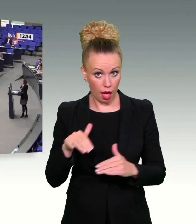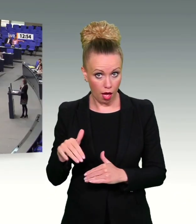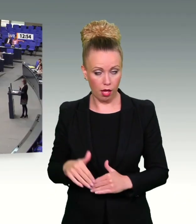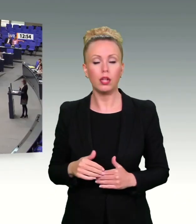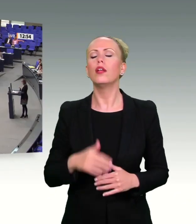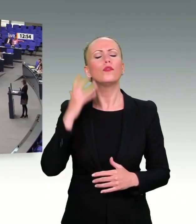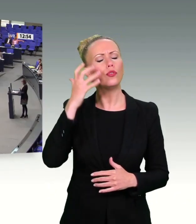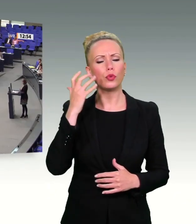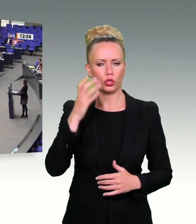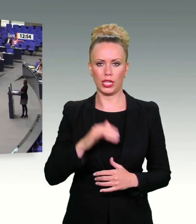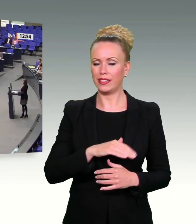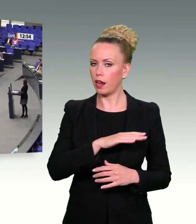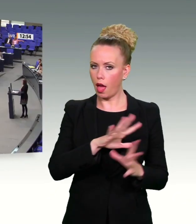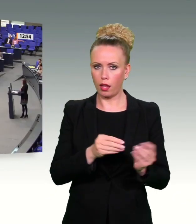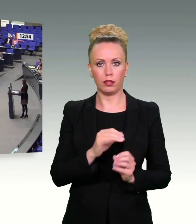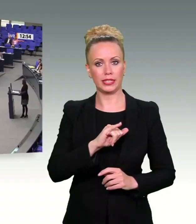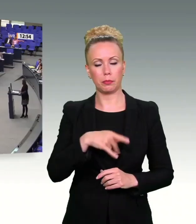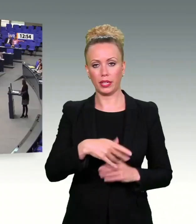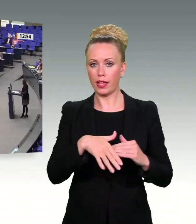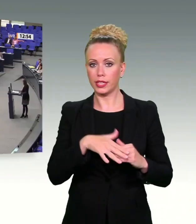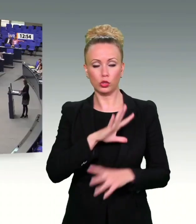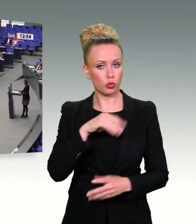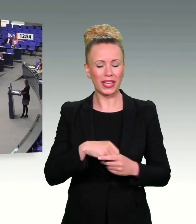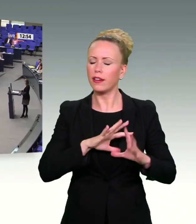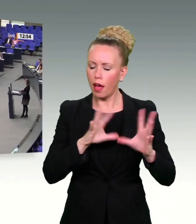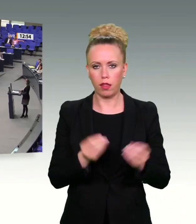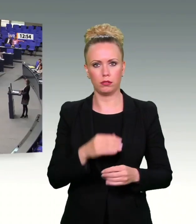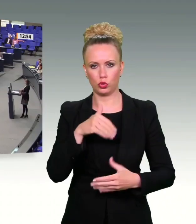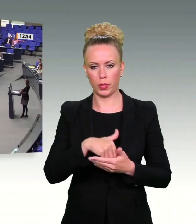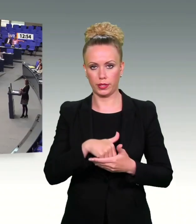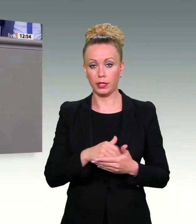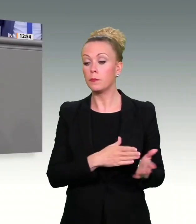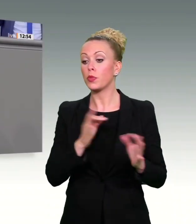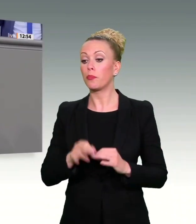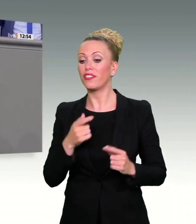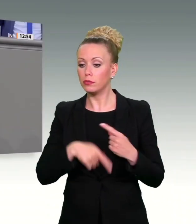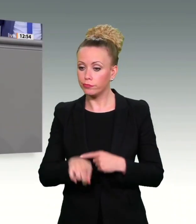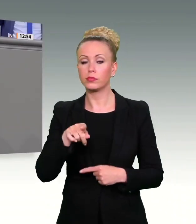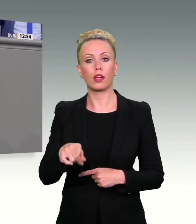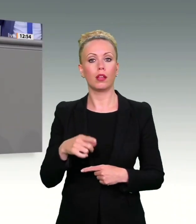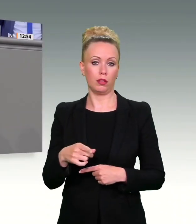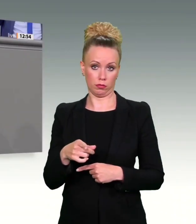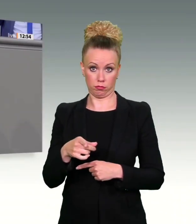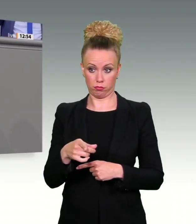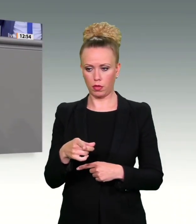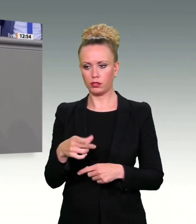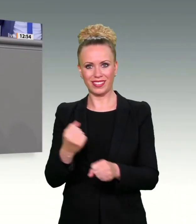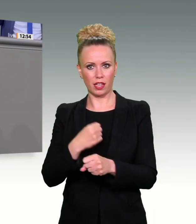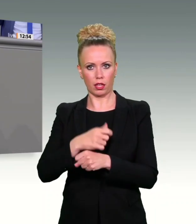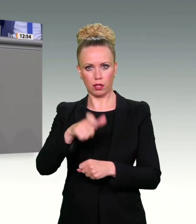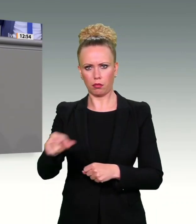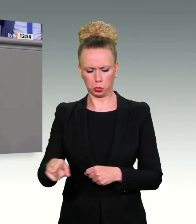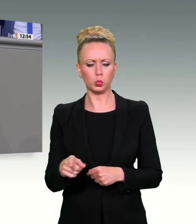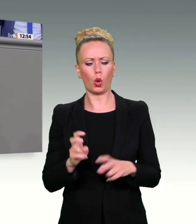wären gespeichert. Wie wahrscheinlich ist es, dass derartige Straftäter zu Hause ihren privaten Laptop benutzen und ihren